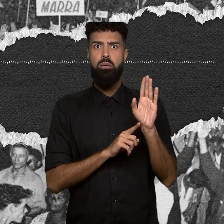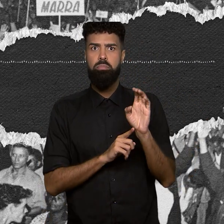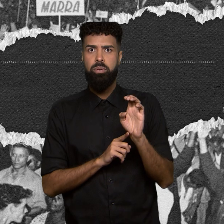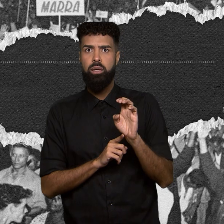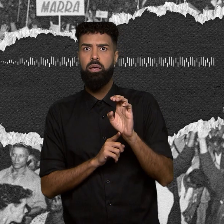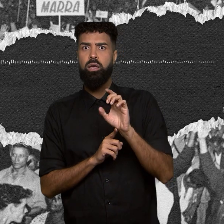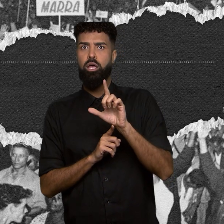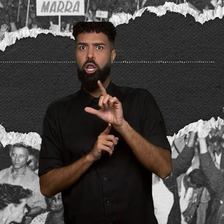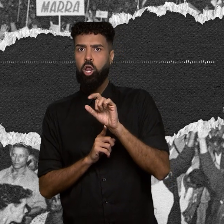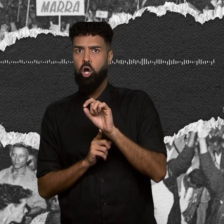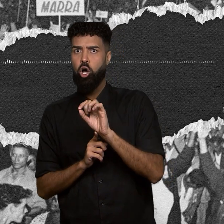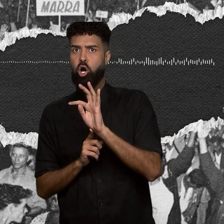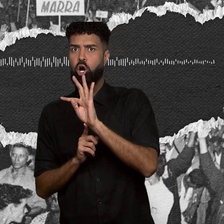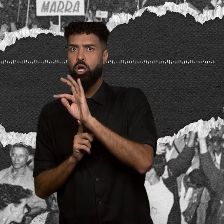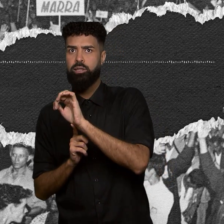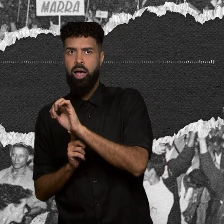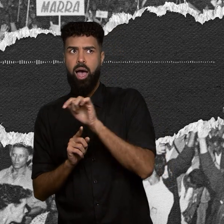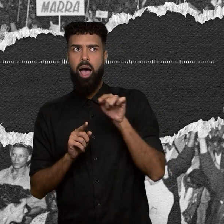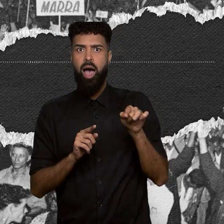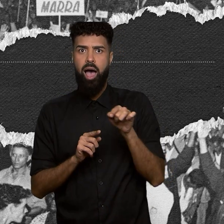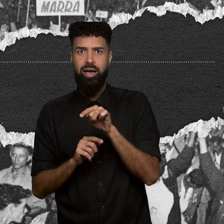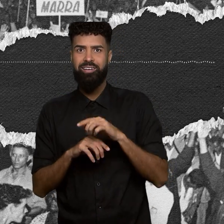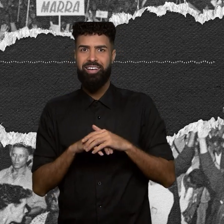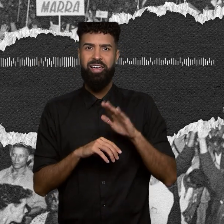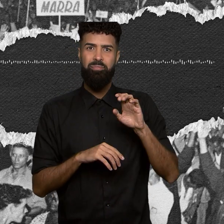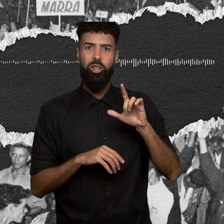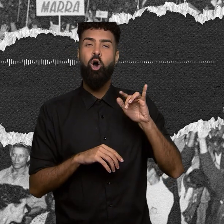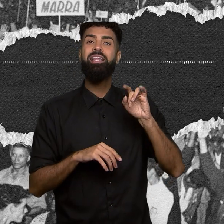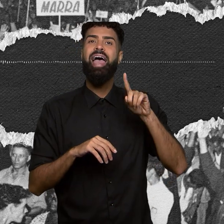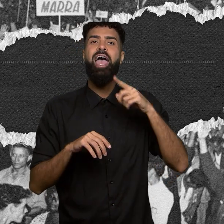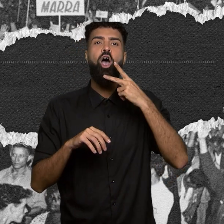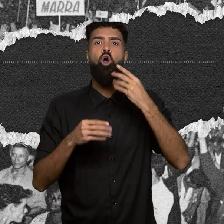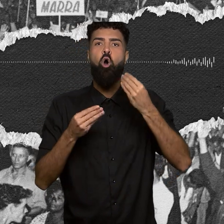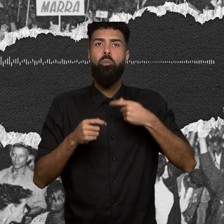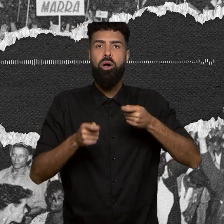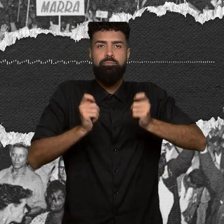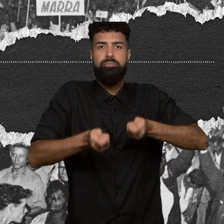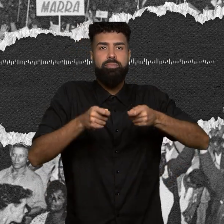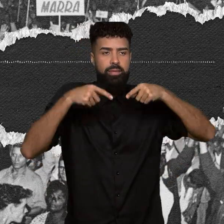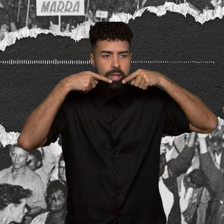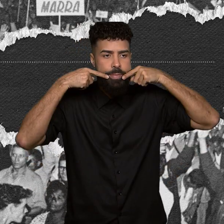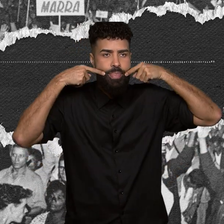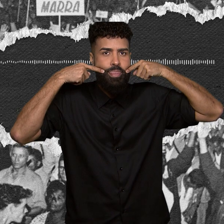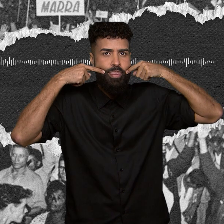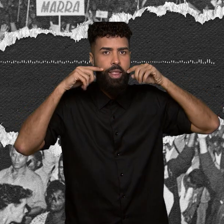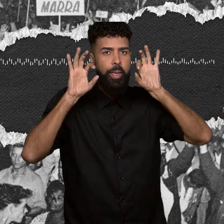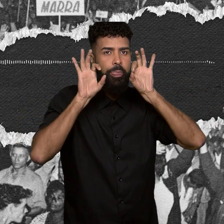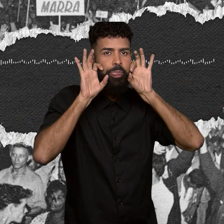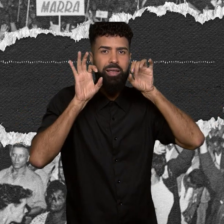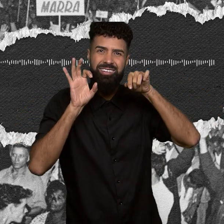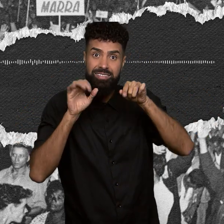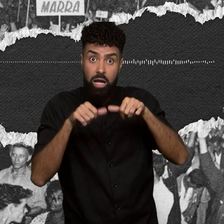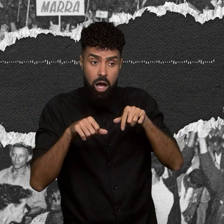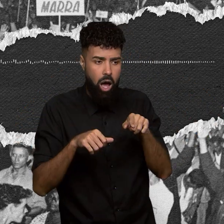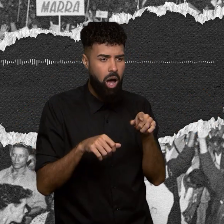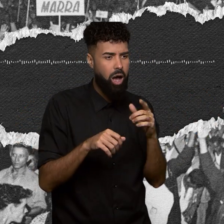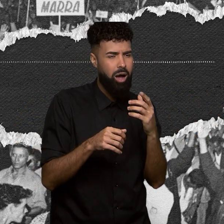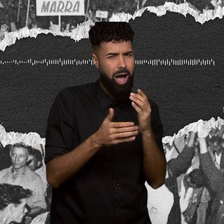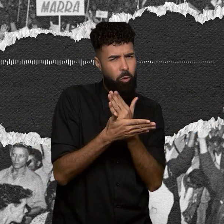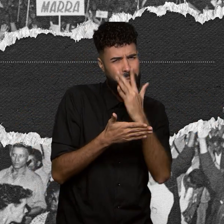Belota é um enfeite do arreio do cavalo. Belota. Esse enfeite, que só algumas comunidades poderiam saber